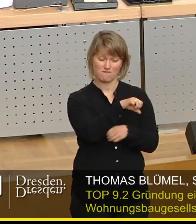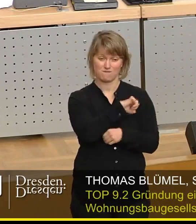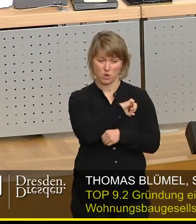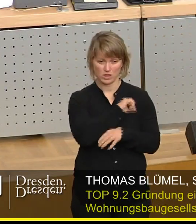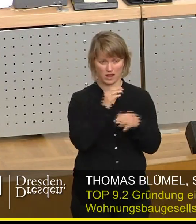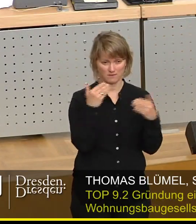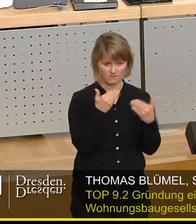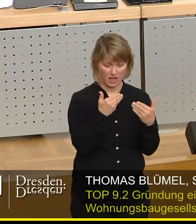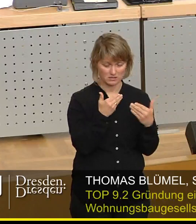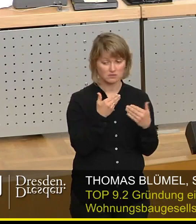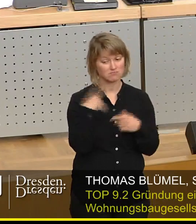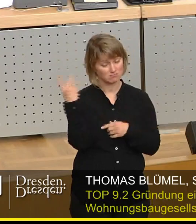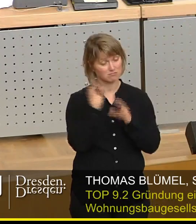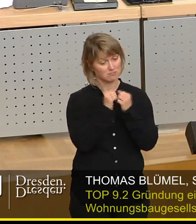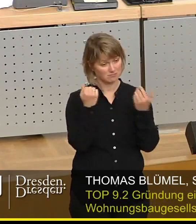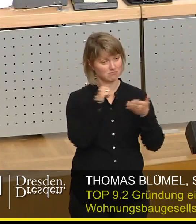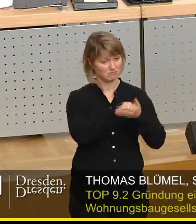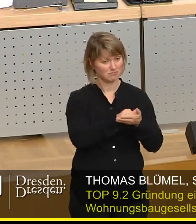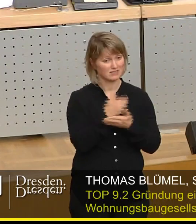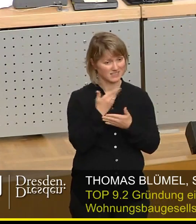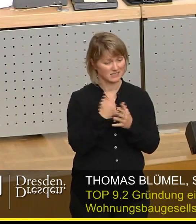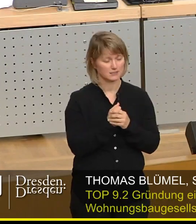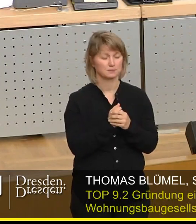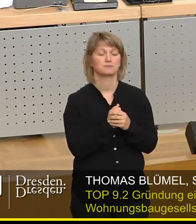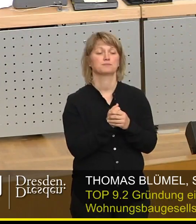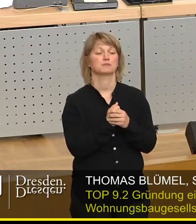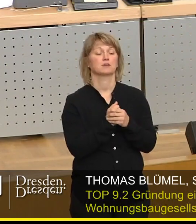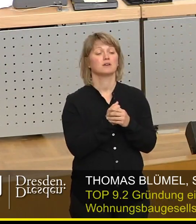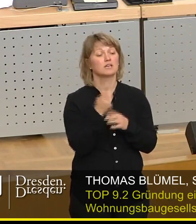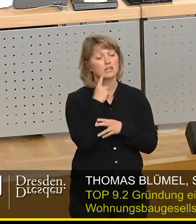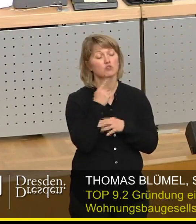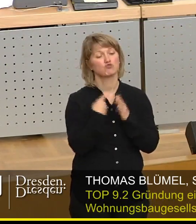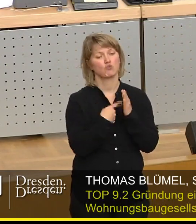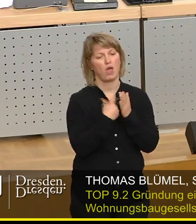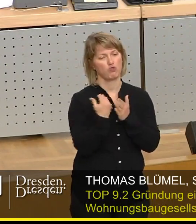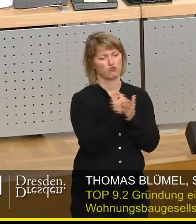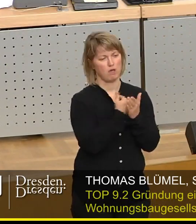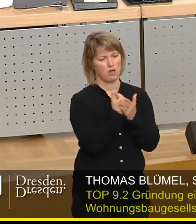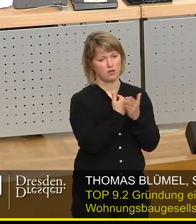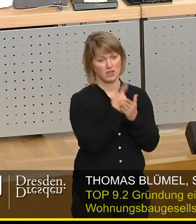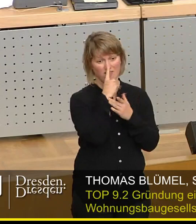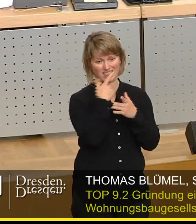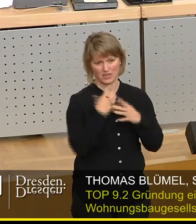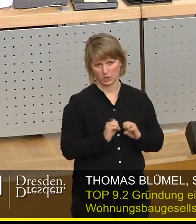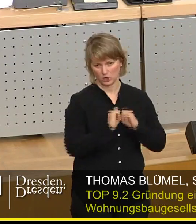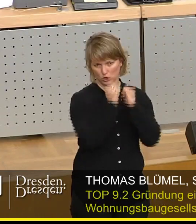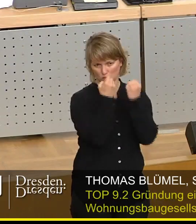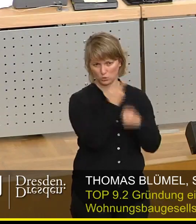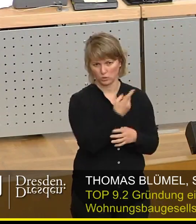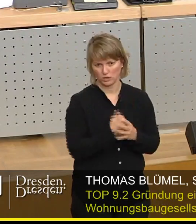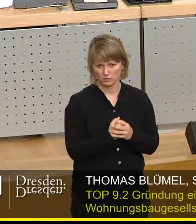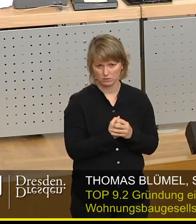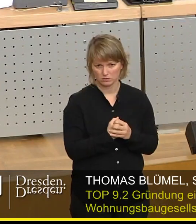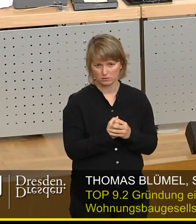Co. KG, so sie in diesem Zeitungsinterview, ist das Steuersparen bei der Gründung. Und wir kommen in der